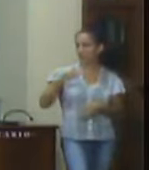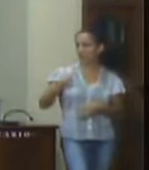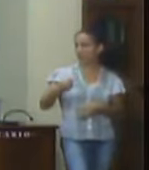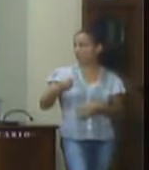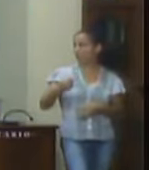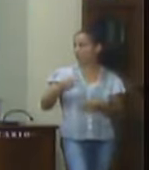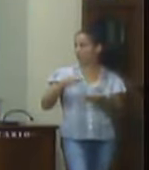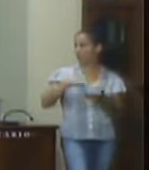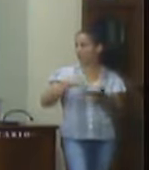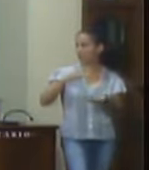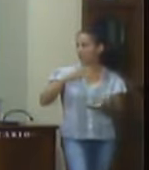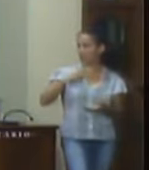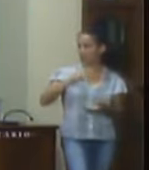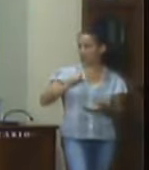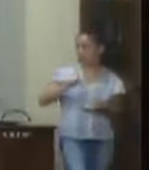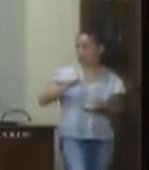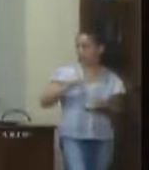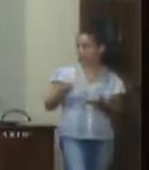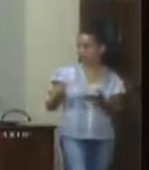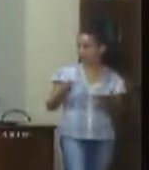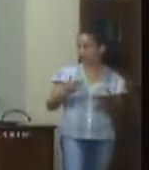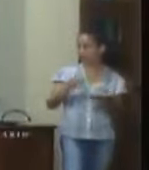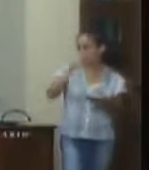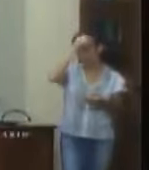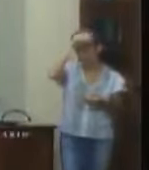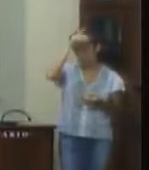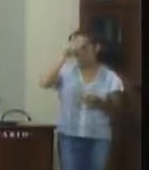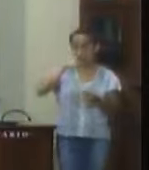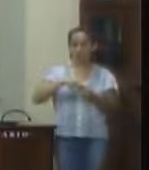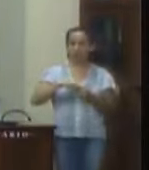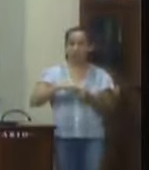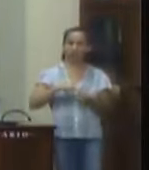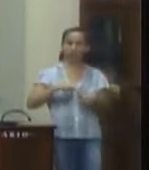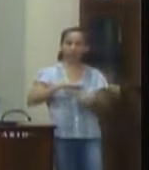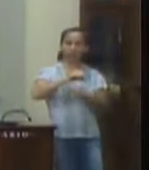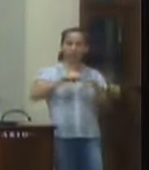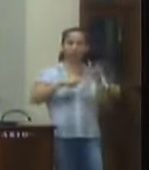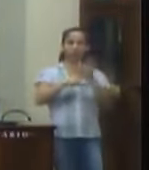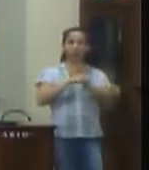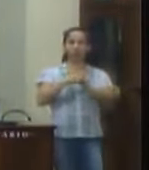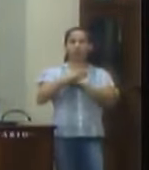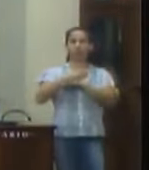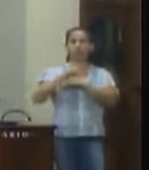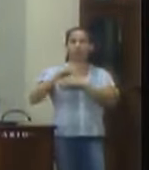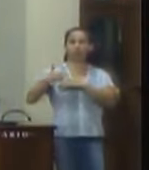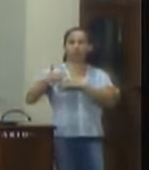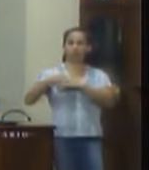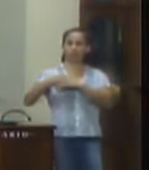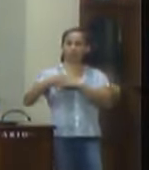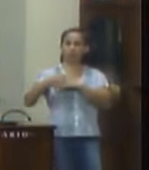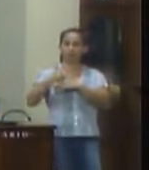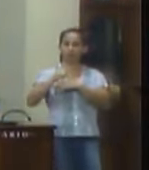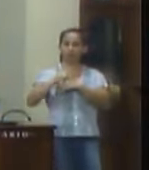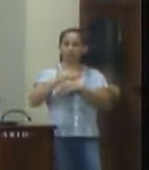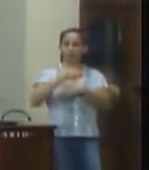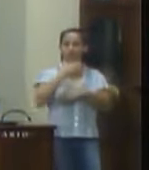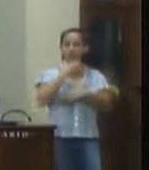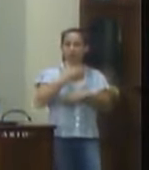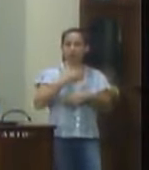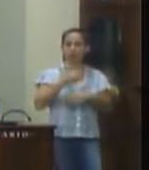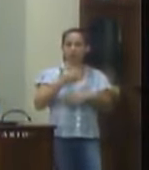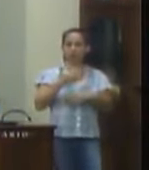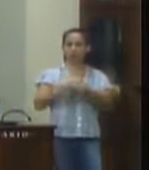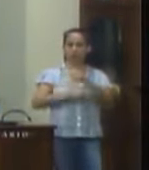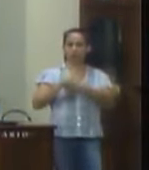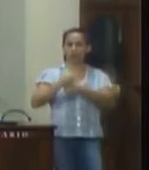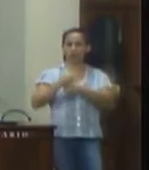mensagem 39 poder executivo altera a lei 3.014 de 19 de dezembro de 2017